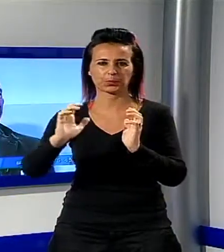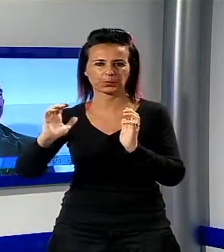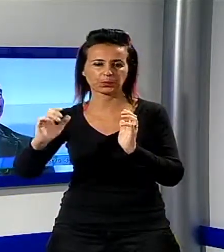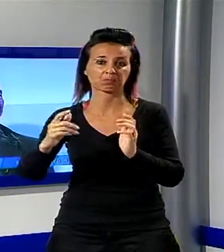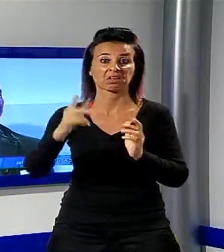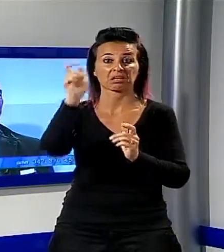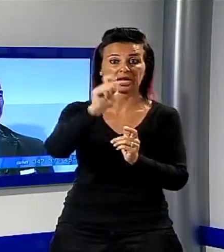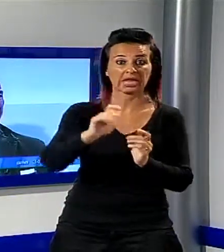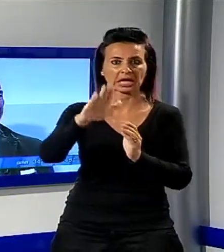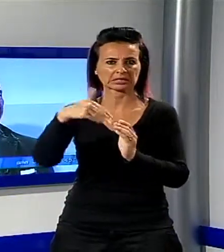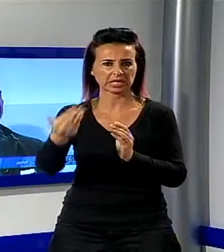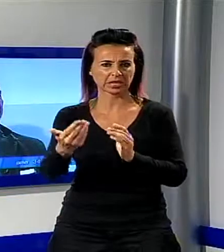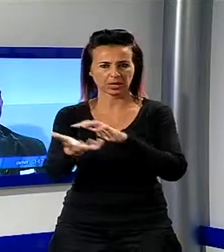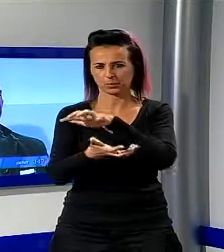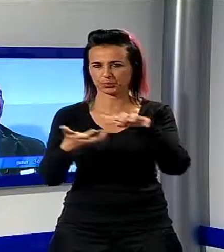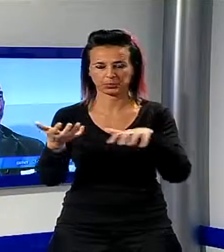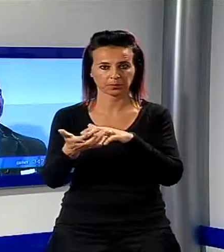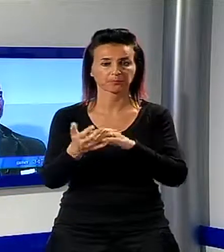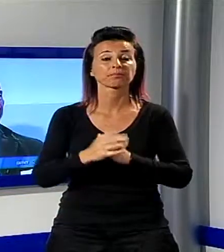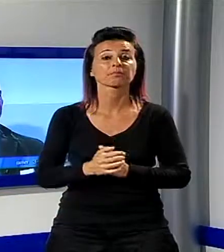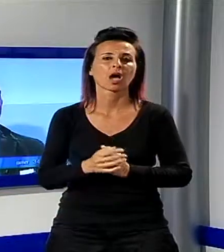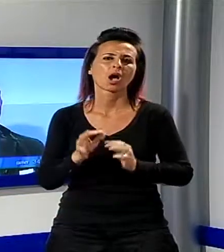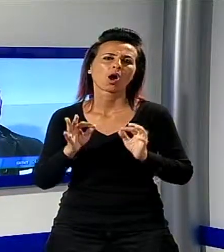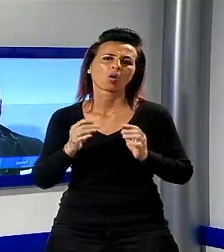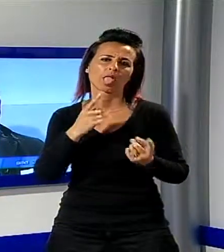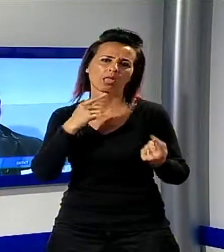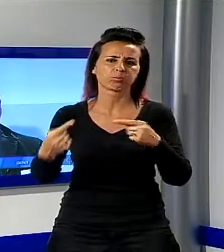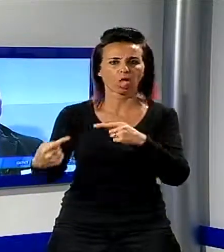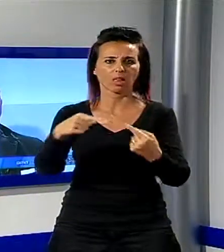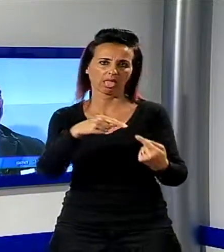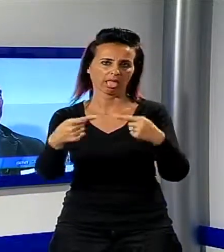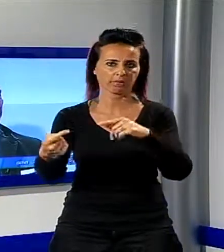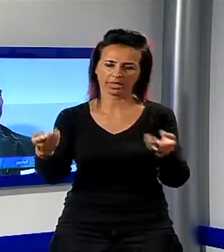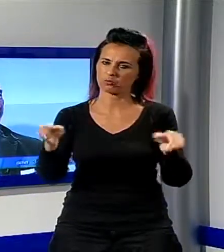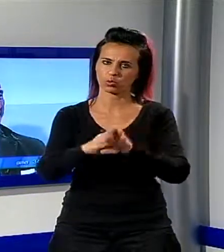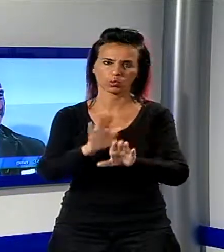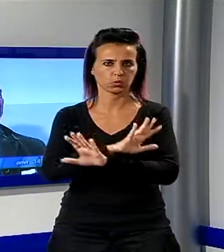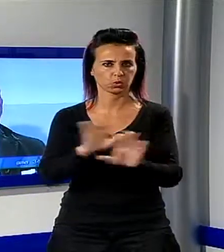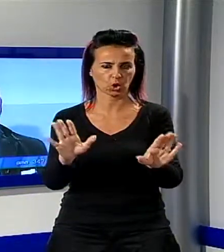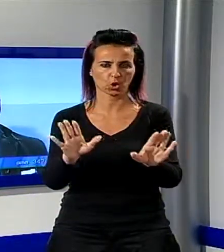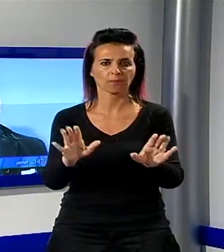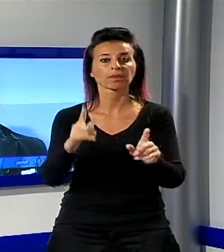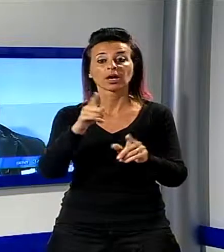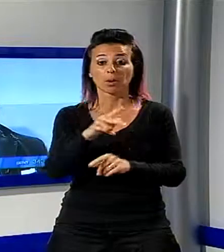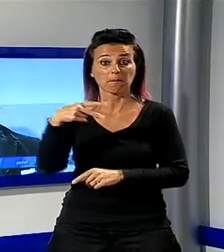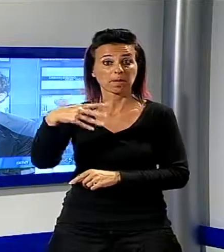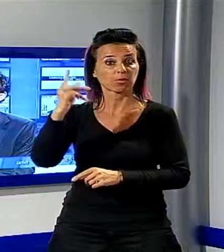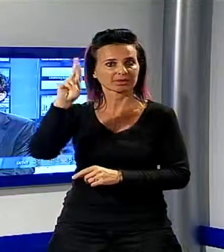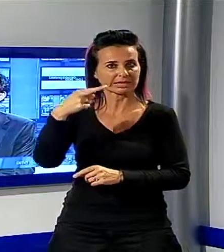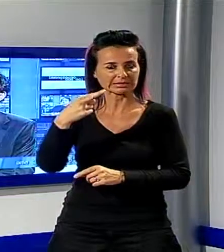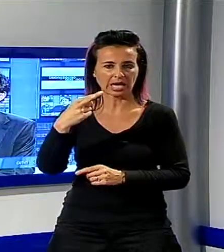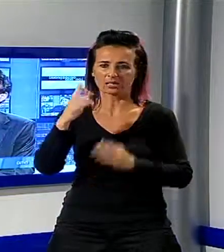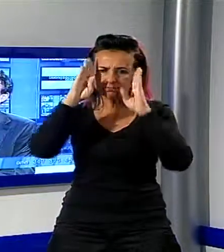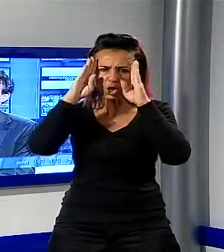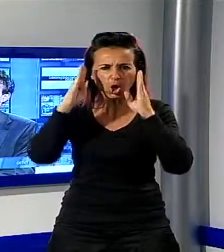e Mark Noffler. Ormai non è più tempo per le polemiche, Mimmo D'Alessandro e la macchina del Summer sono concentrati sull'evento,